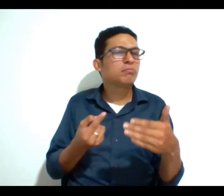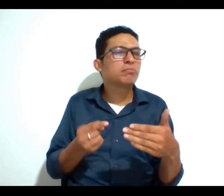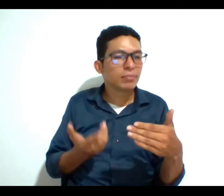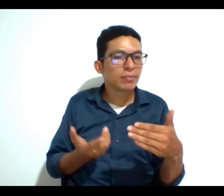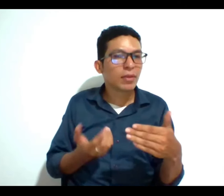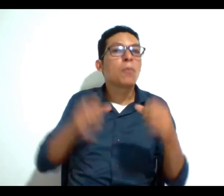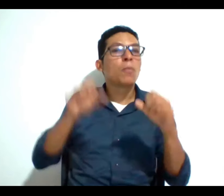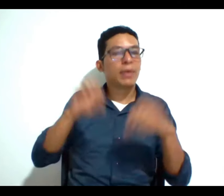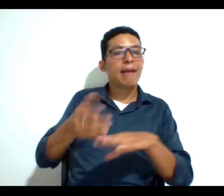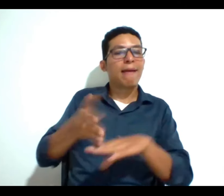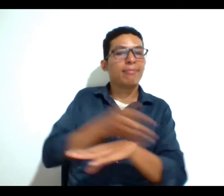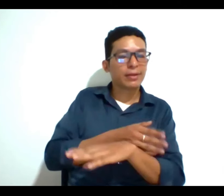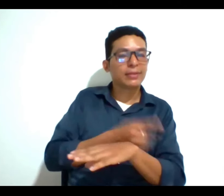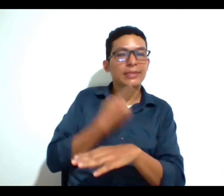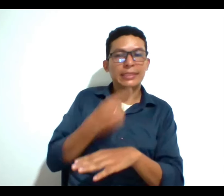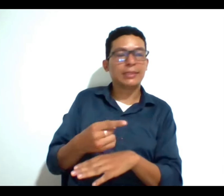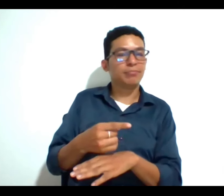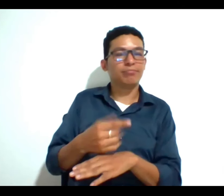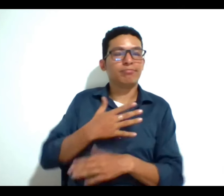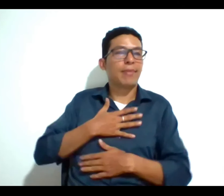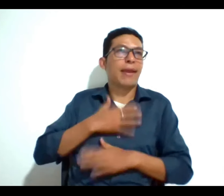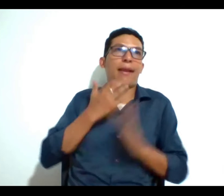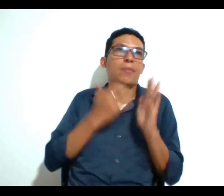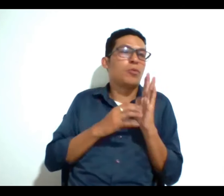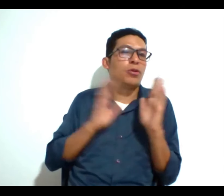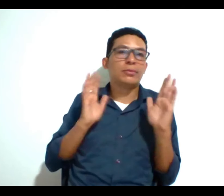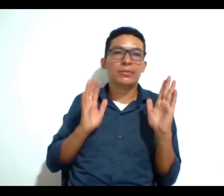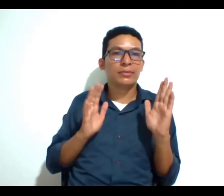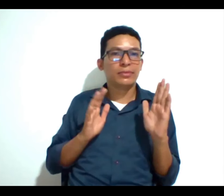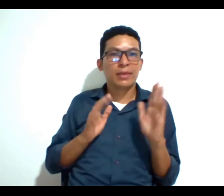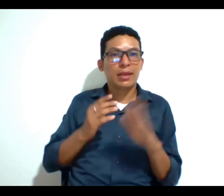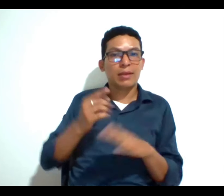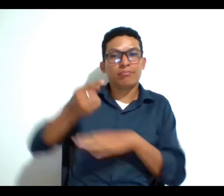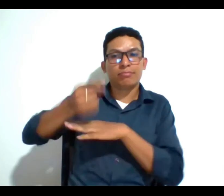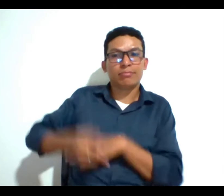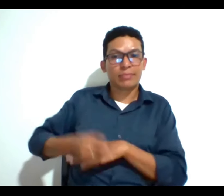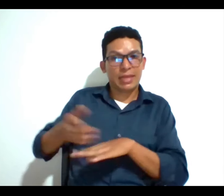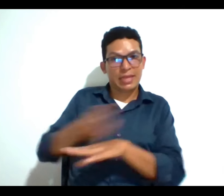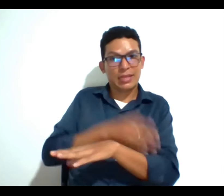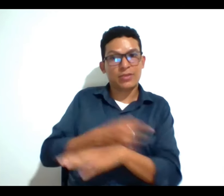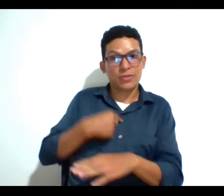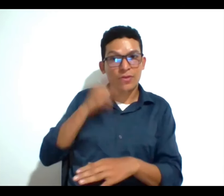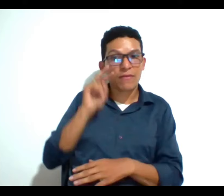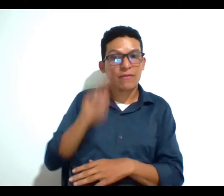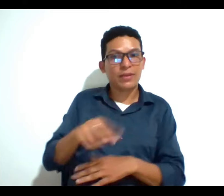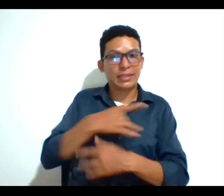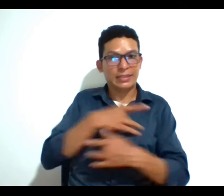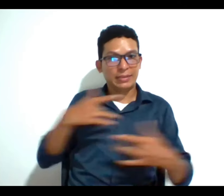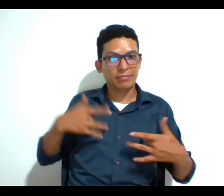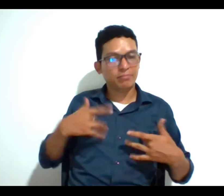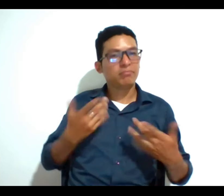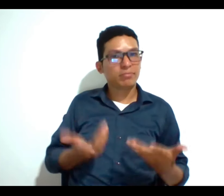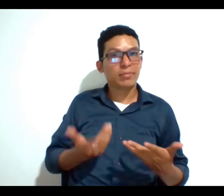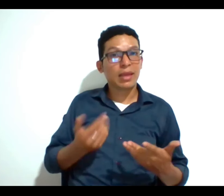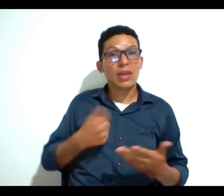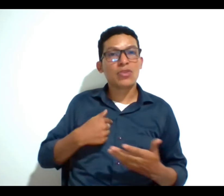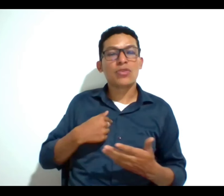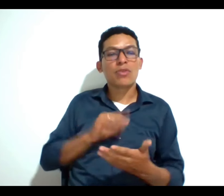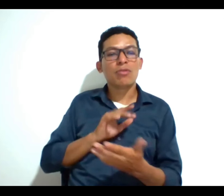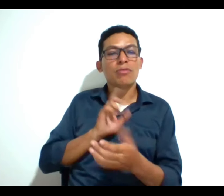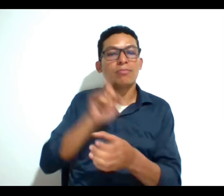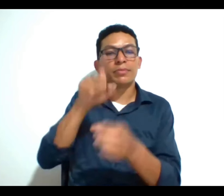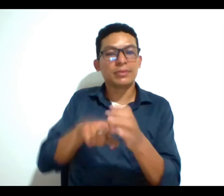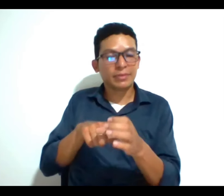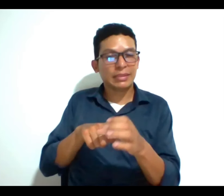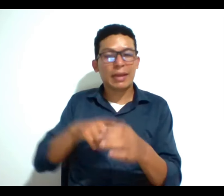anticipadamente decir voy a poner un ejemplo de directivas anticipadas que hemos visto en salud si yo llego a entrar en una